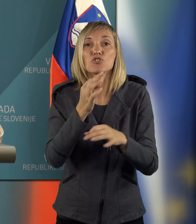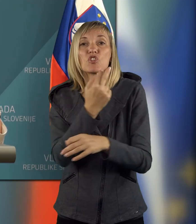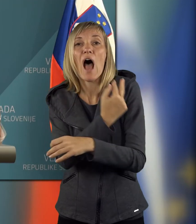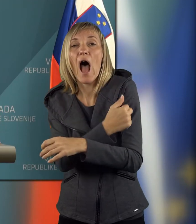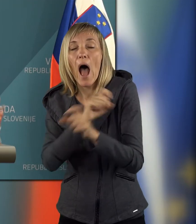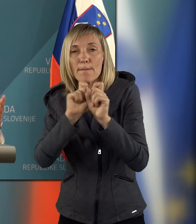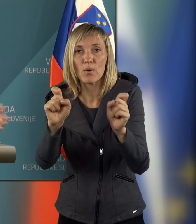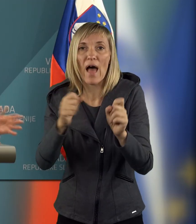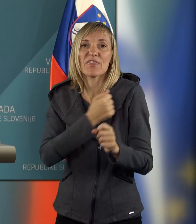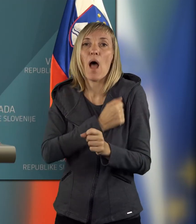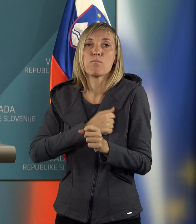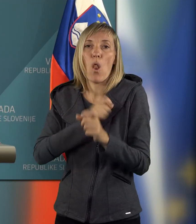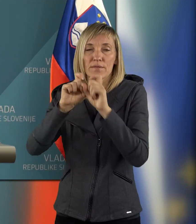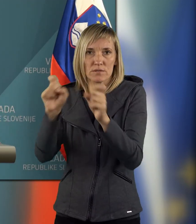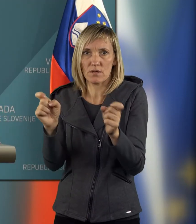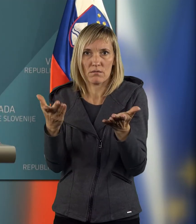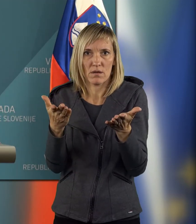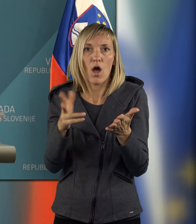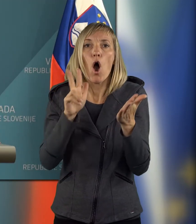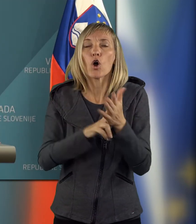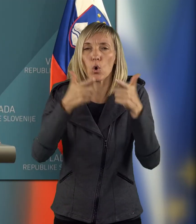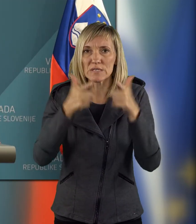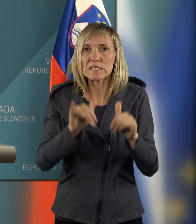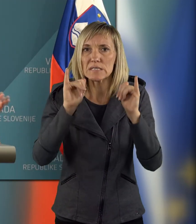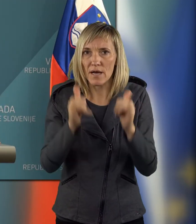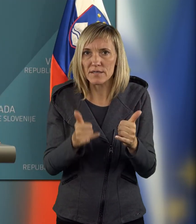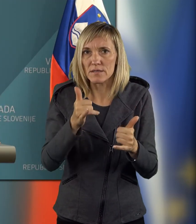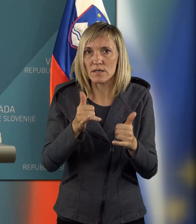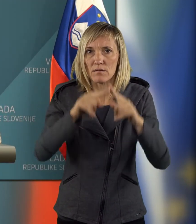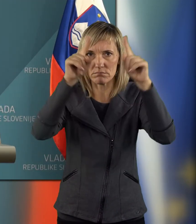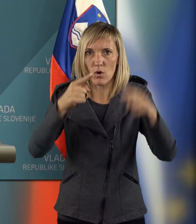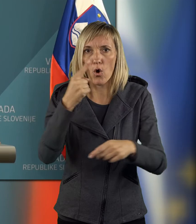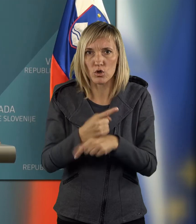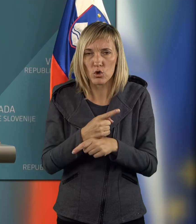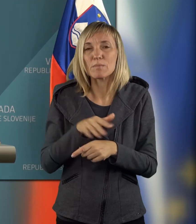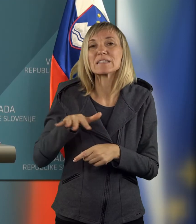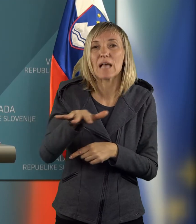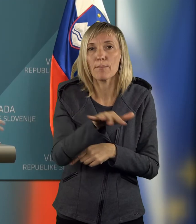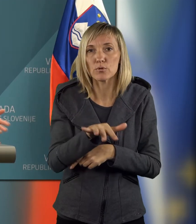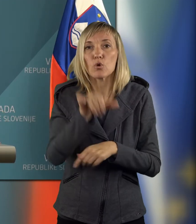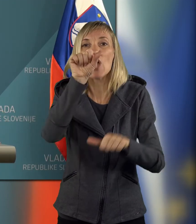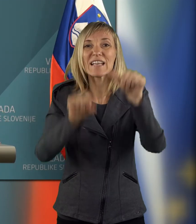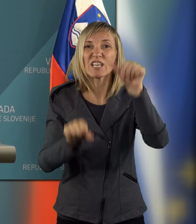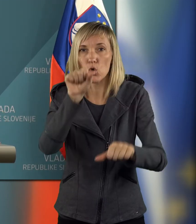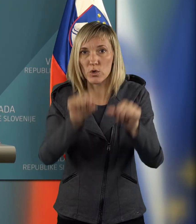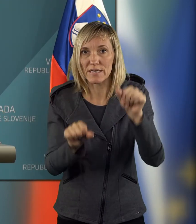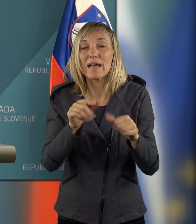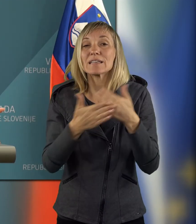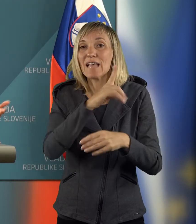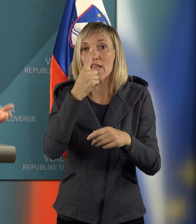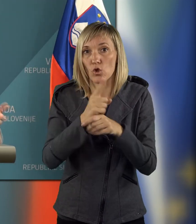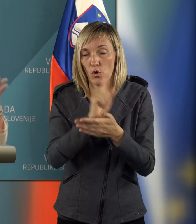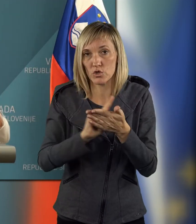ambulantno in bolišnično dejavnost. Koncesija je odločba tukaj za področje kirurgije, za